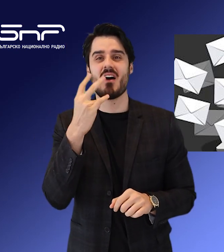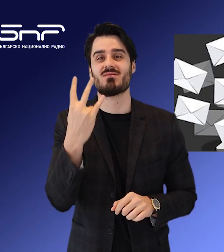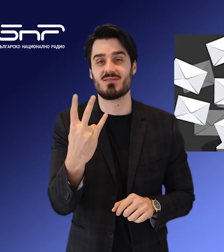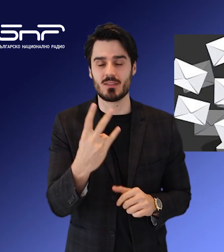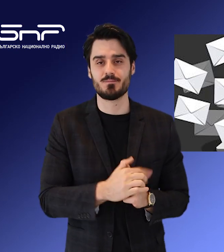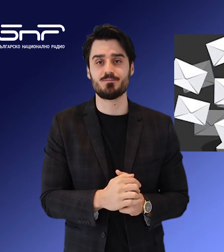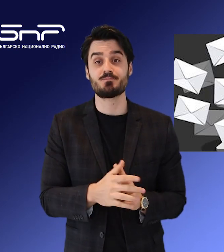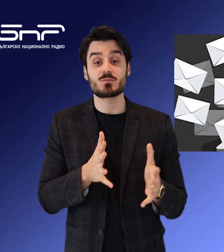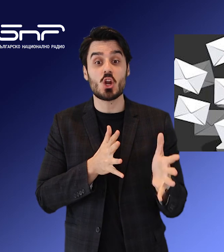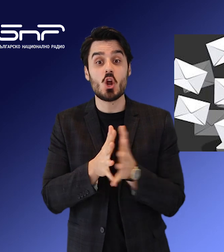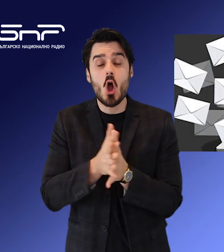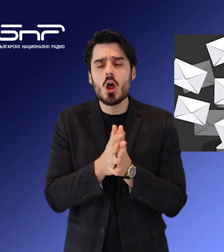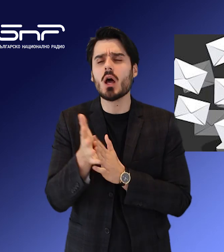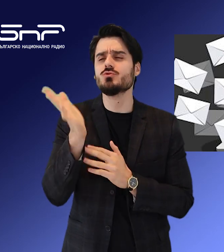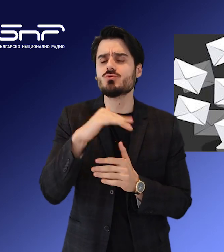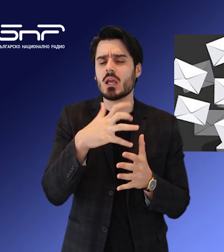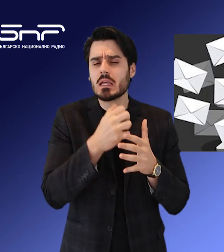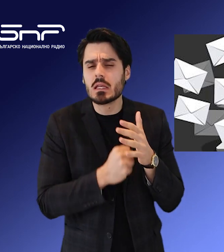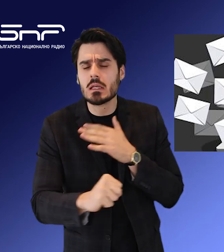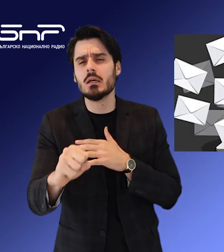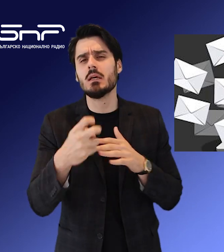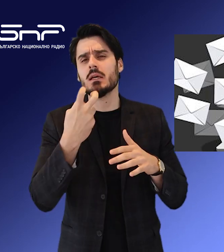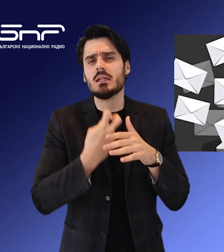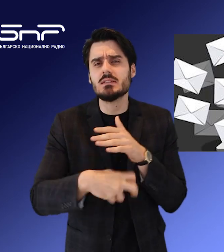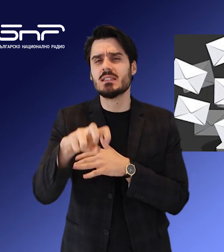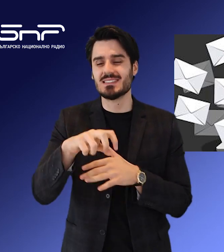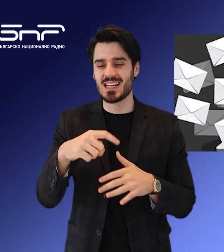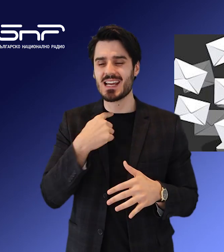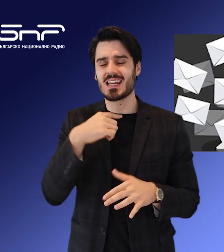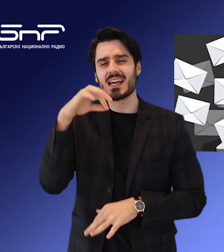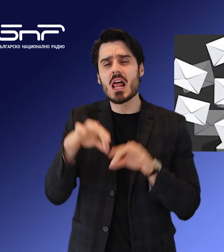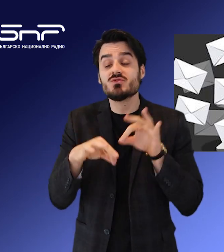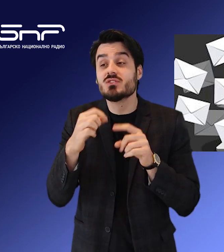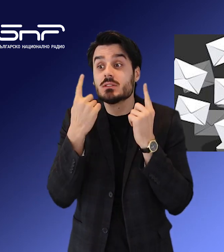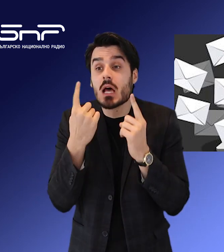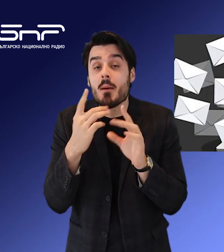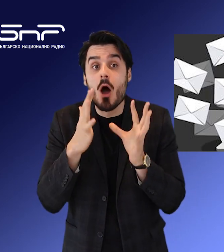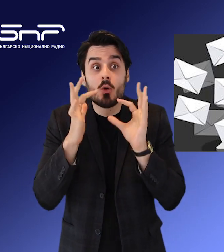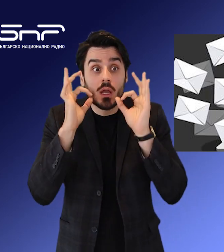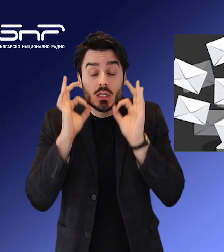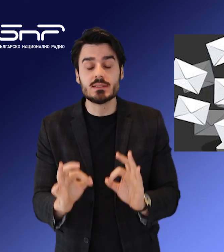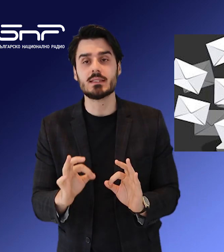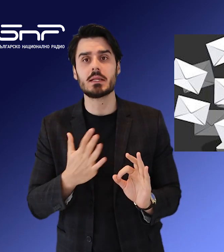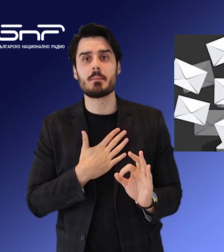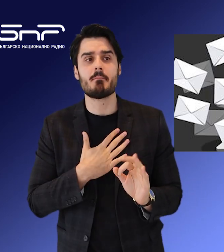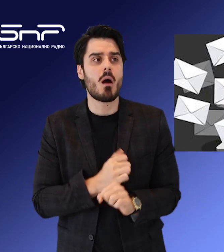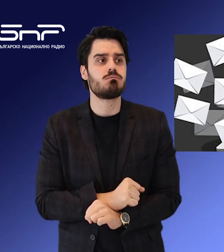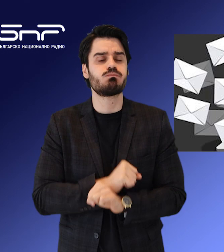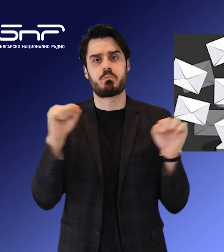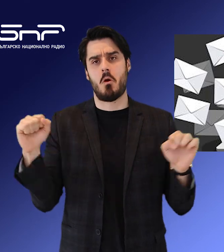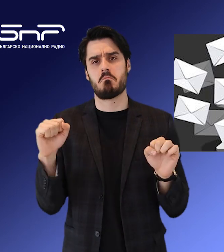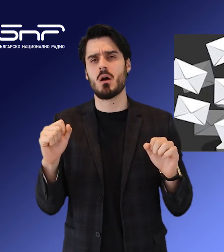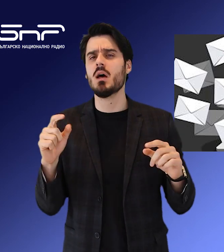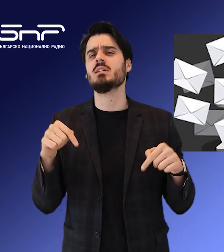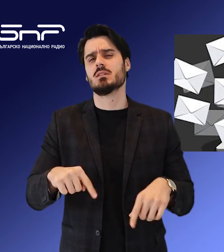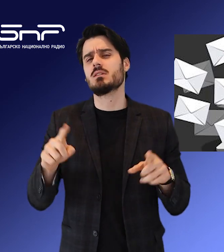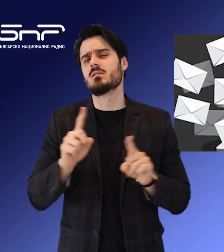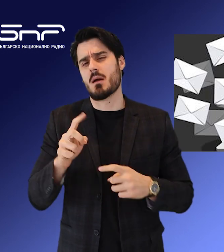комисия. Хора ще бъдат извеждани от изборните помещения само при реална заплаха. Извън сградите, където ще има